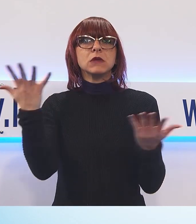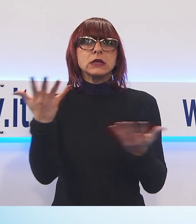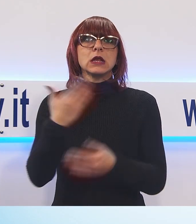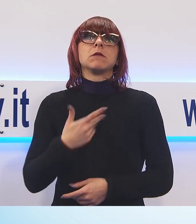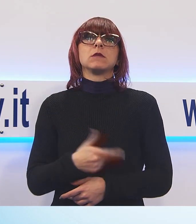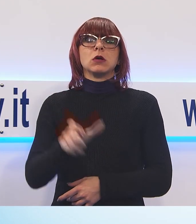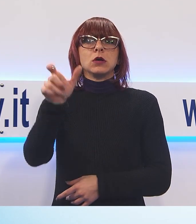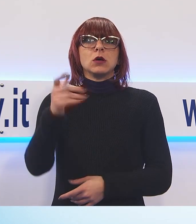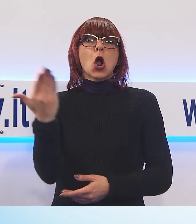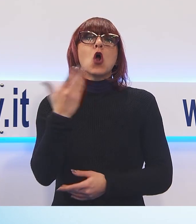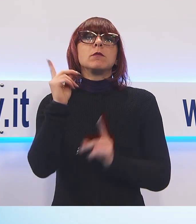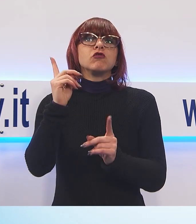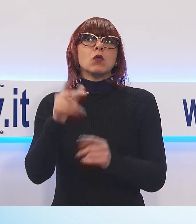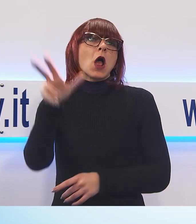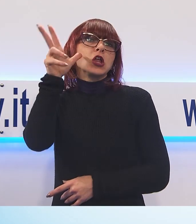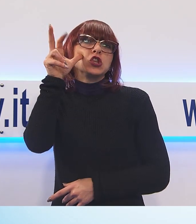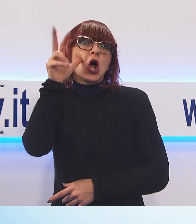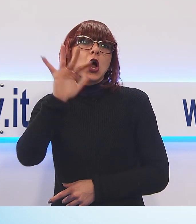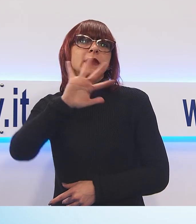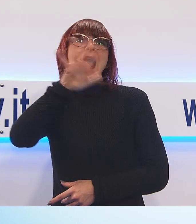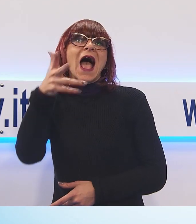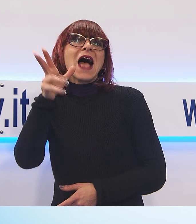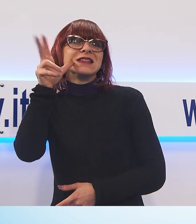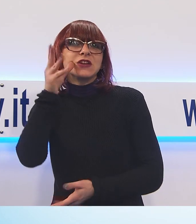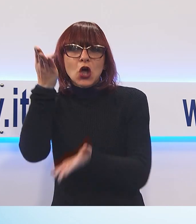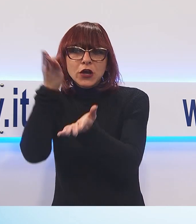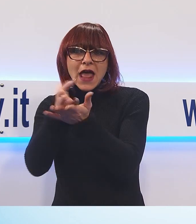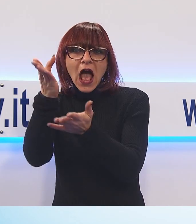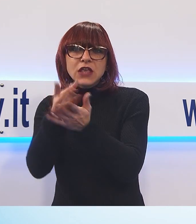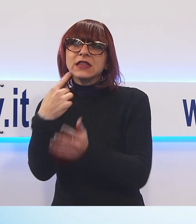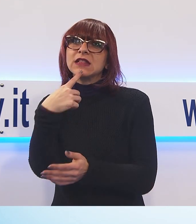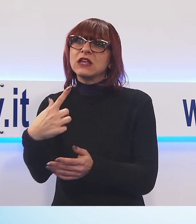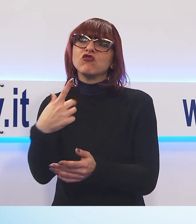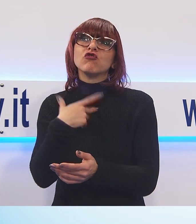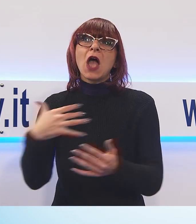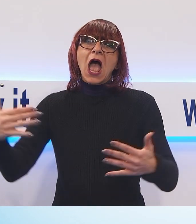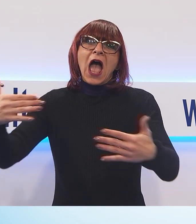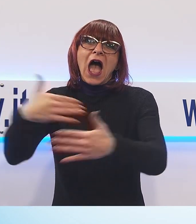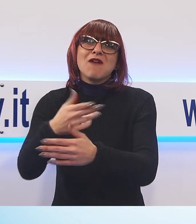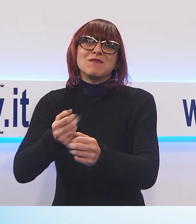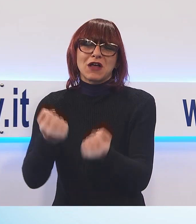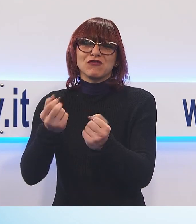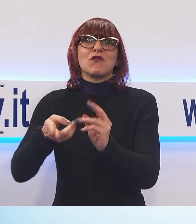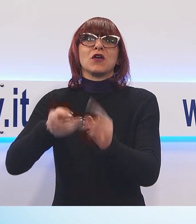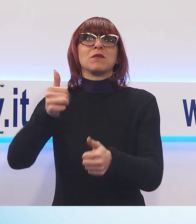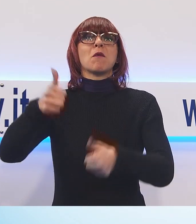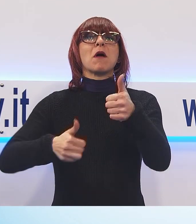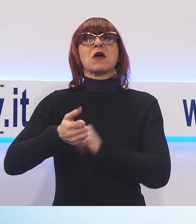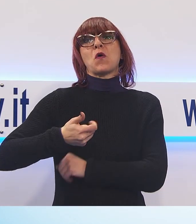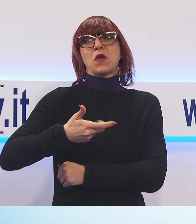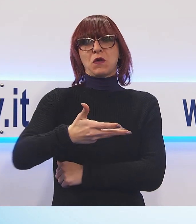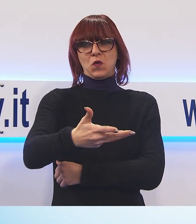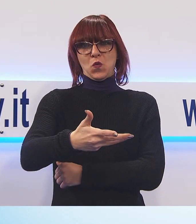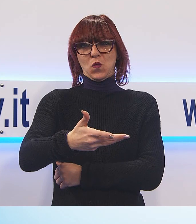aiutano altre donne privilegiando la forza di un abbraccio alla freddezza dei numeri. Una forza peraltro a